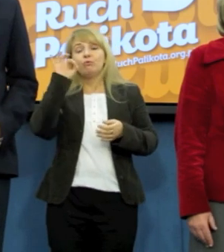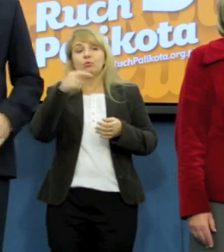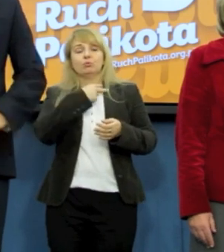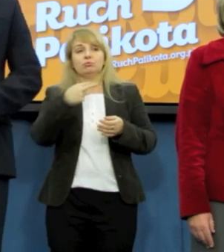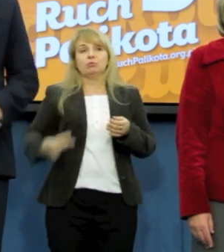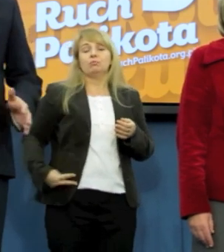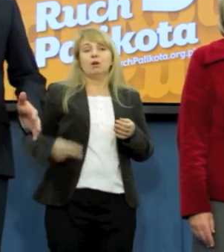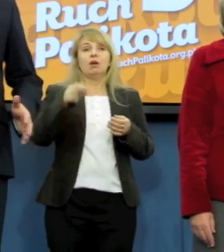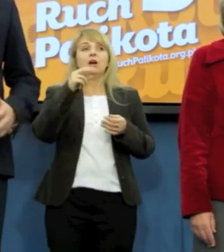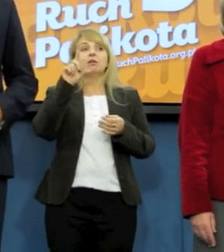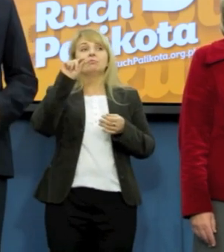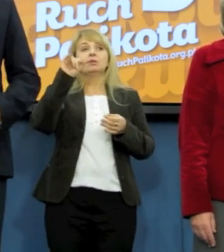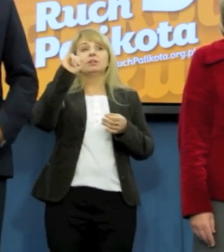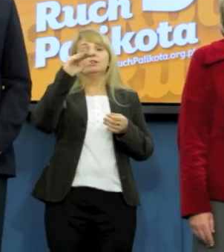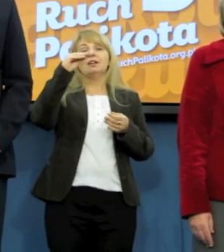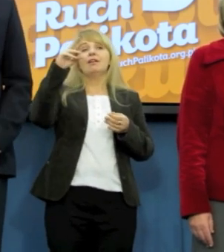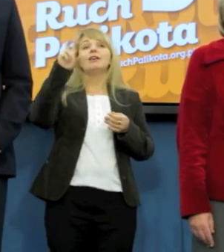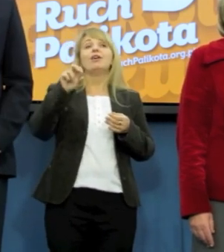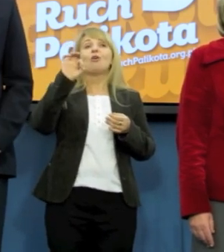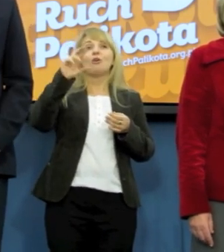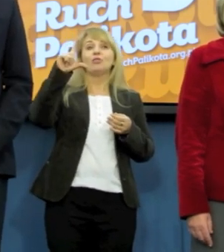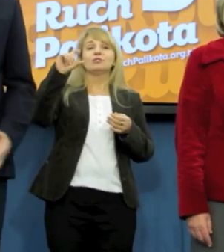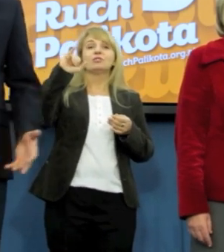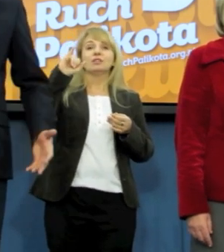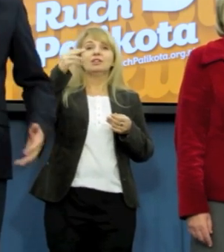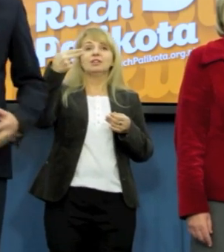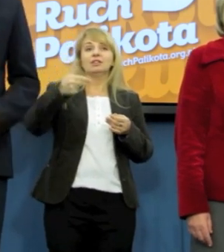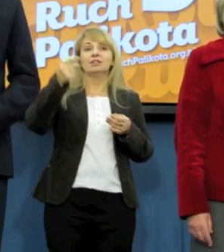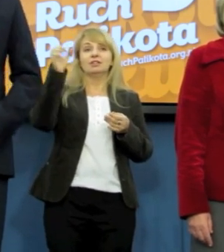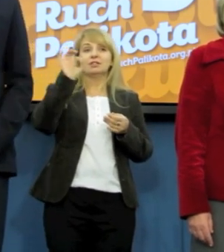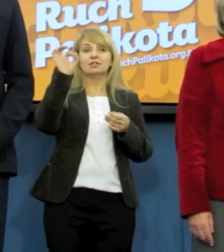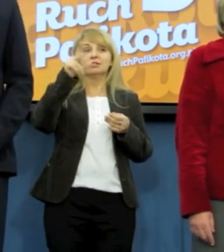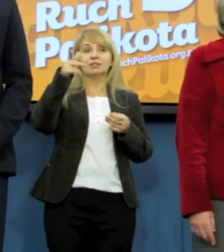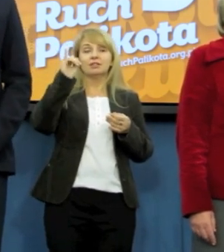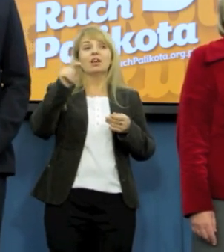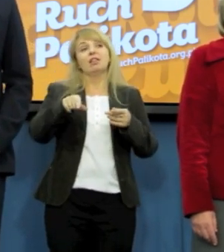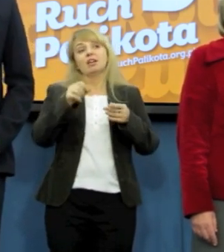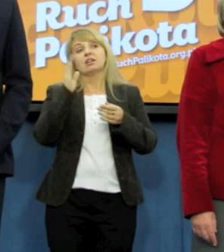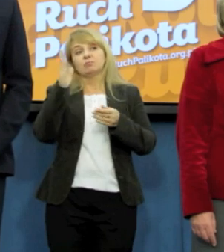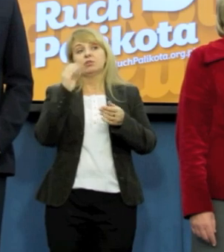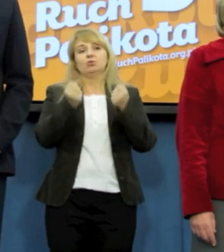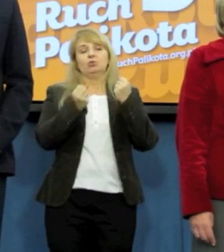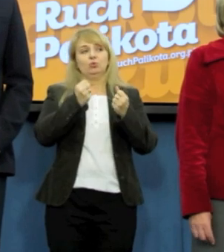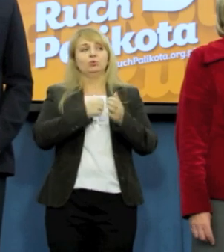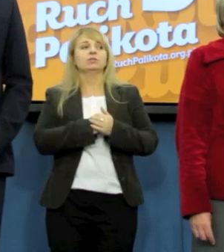Pawlaka, gdzie musi bez żadnego problemu mieć to 609 podpisów. A teraz to będzie oczywiście drugi.